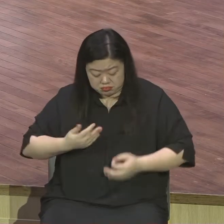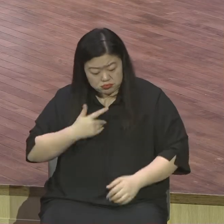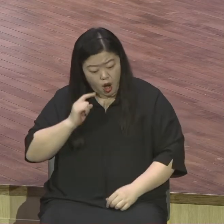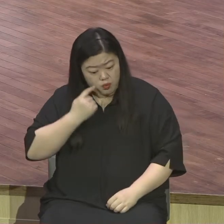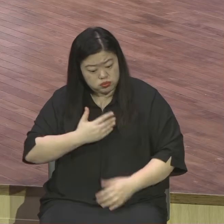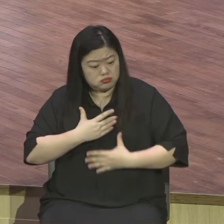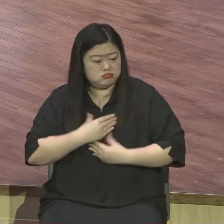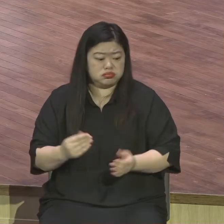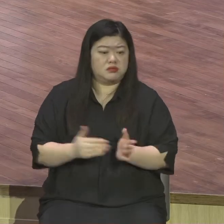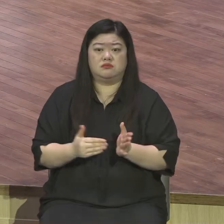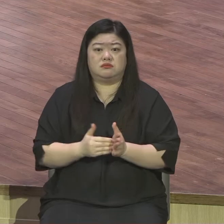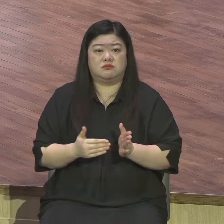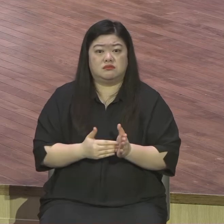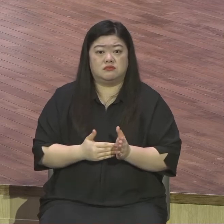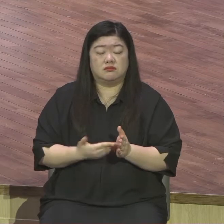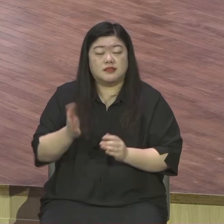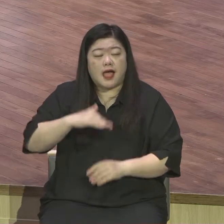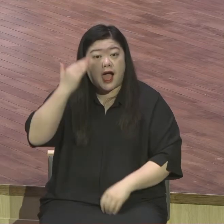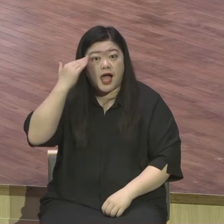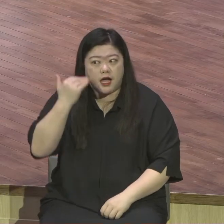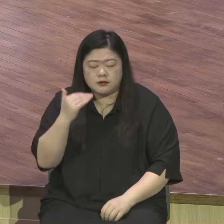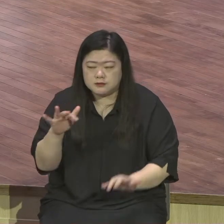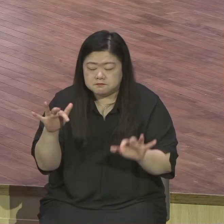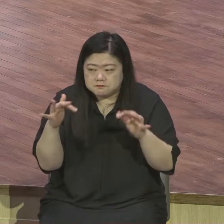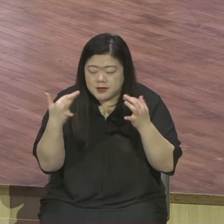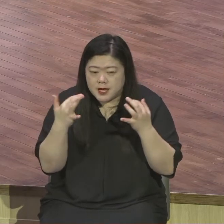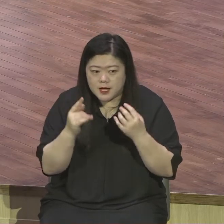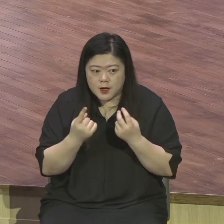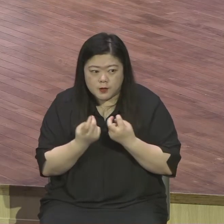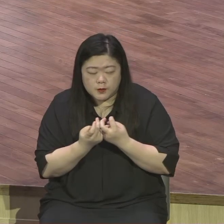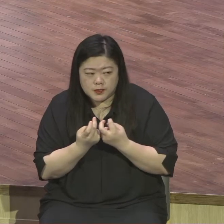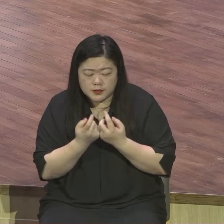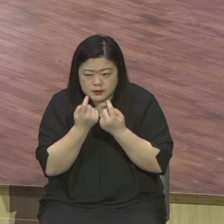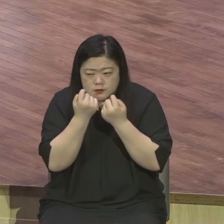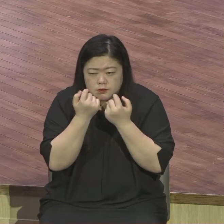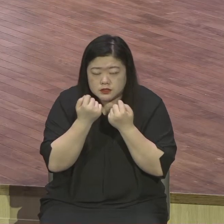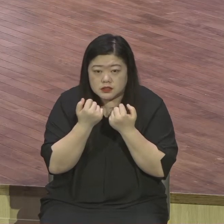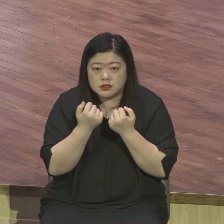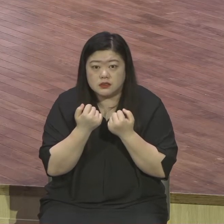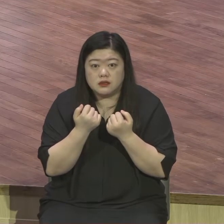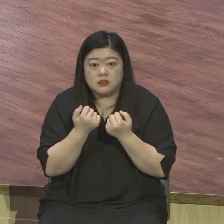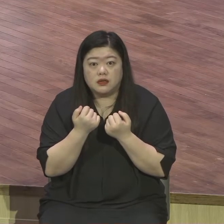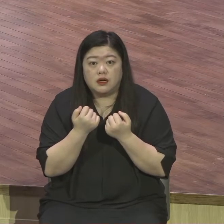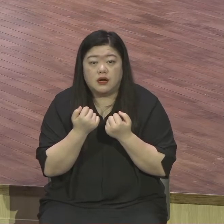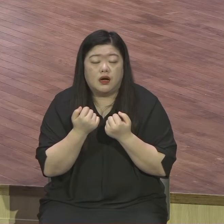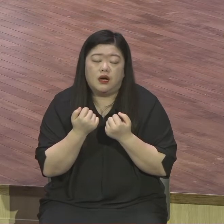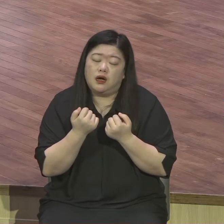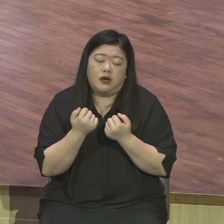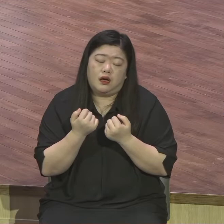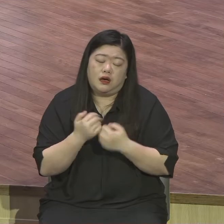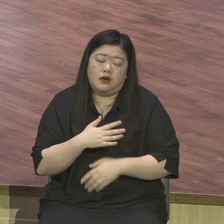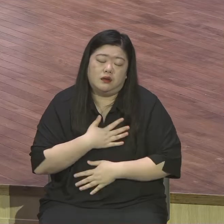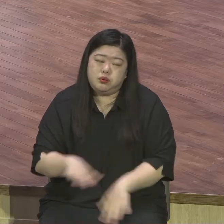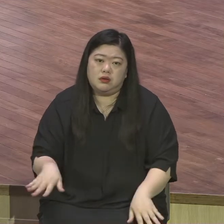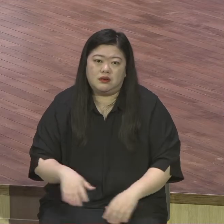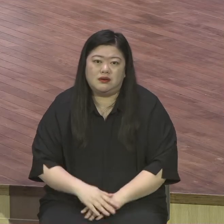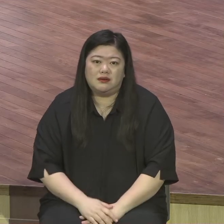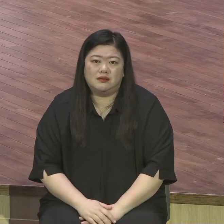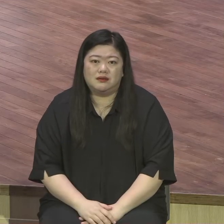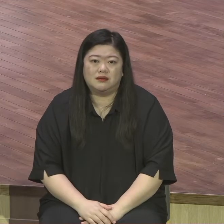그러니까 한국 사람들은요 은혜 받아도 이게 참 불안한 은혜요 스윙받도 언제 또 박살나고 언제